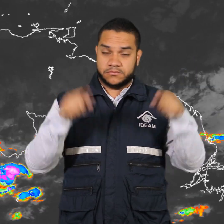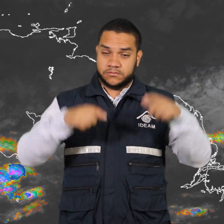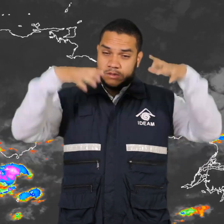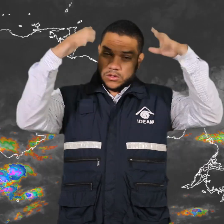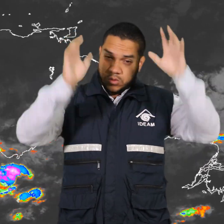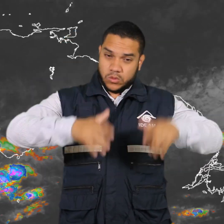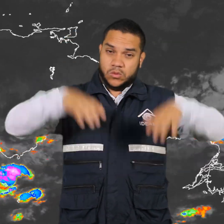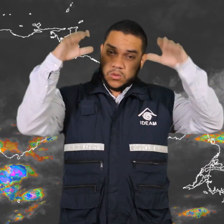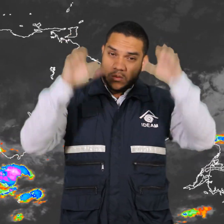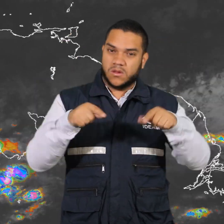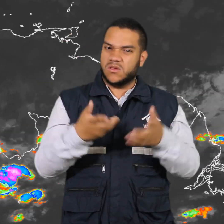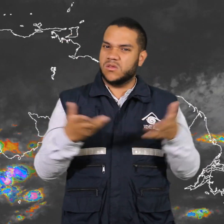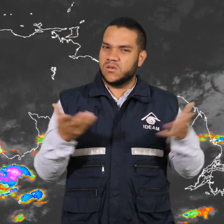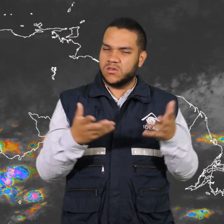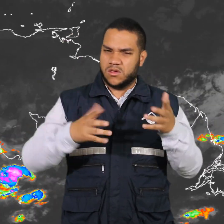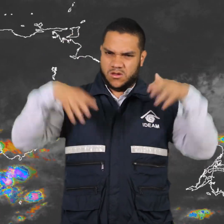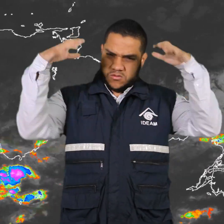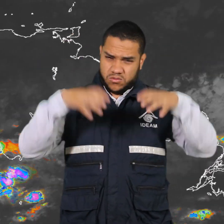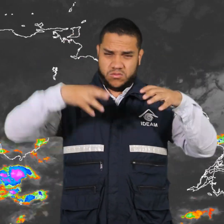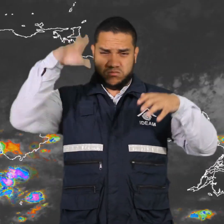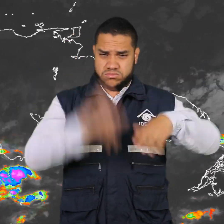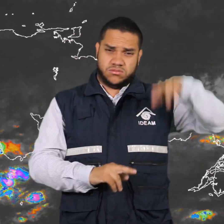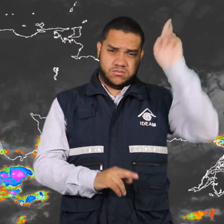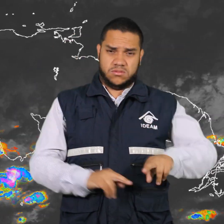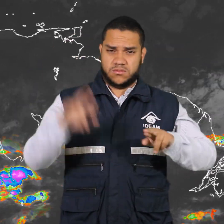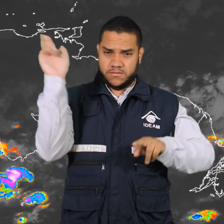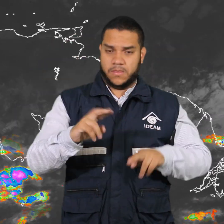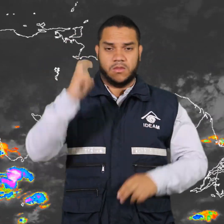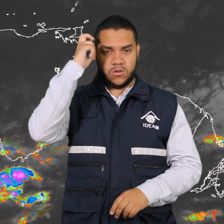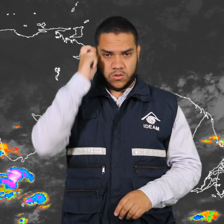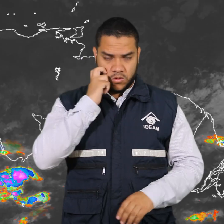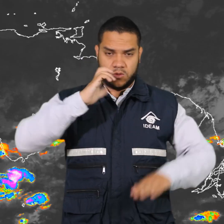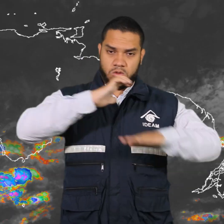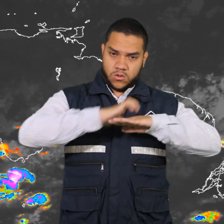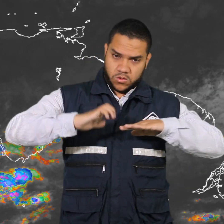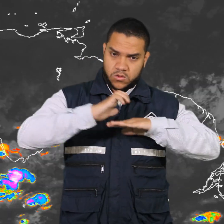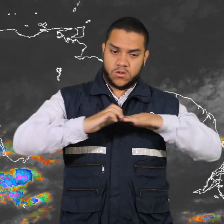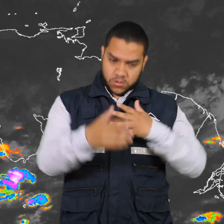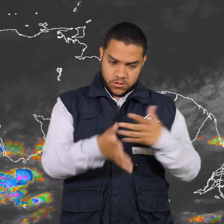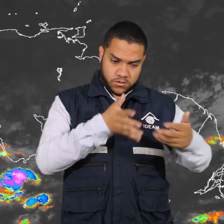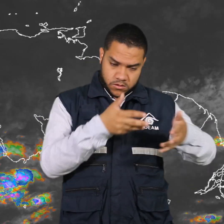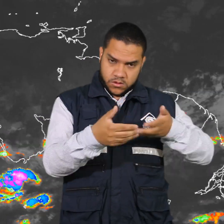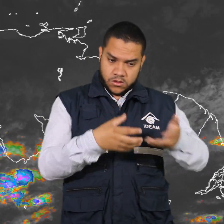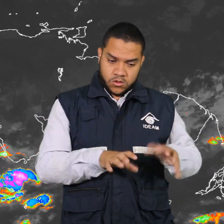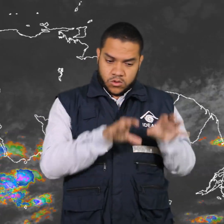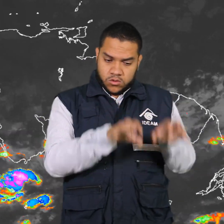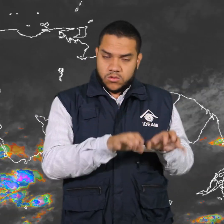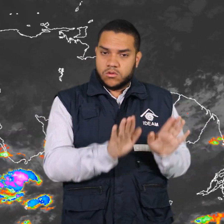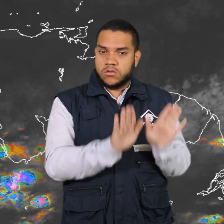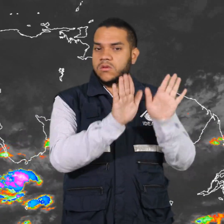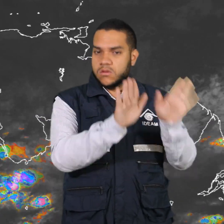lluvias acompañadas en algunos casos de tormentas eléctricas en zonas de Chocó, Tolima, en el archipiélago de San Andrés y Providencia